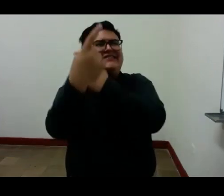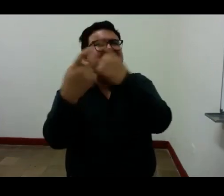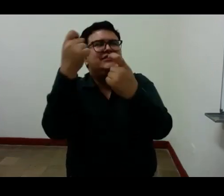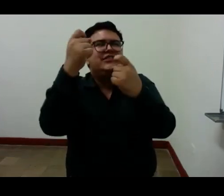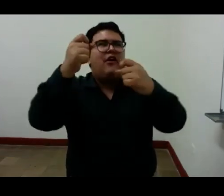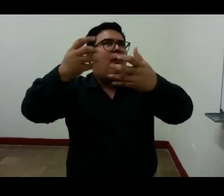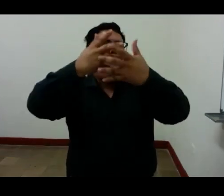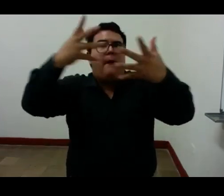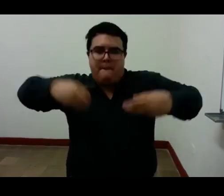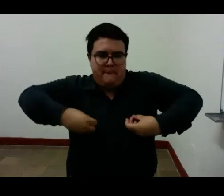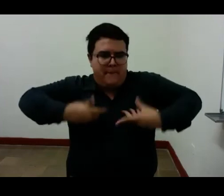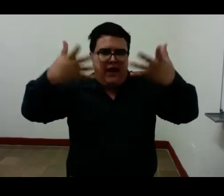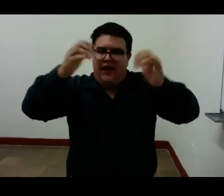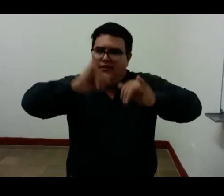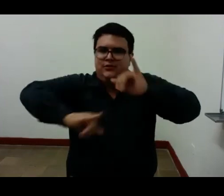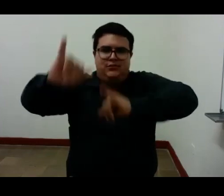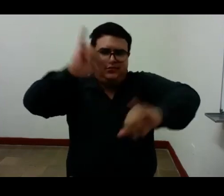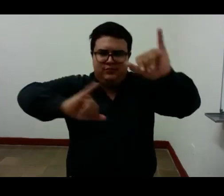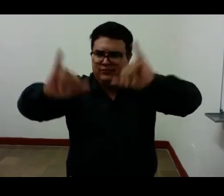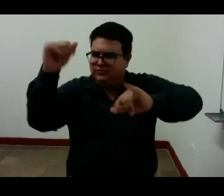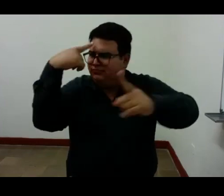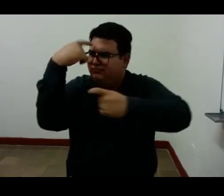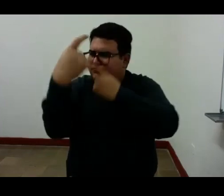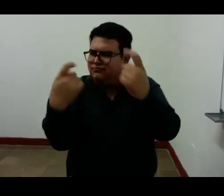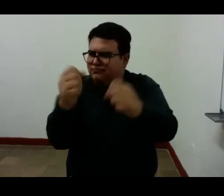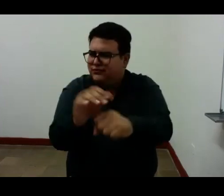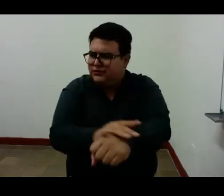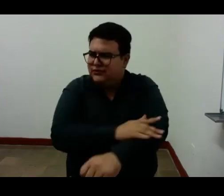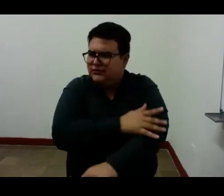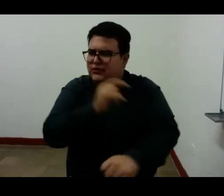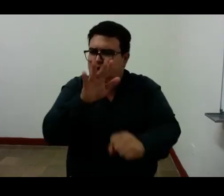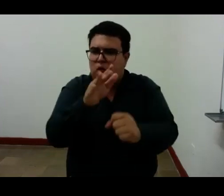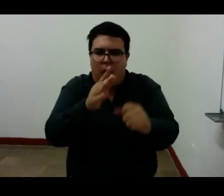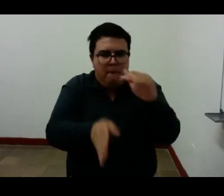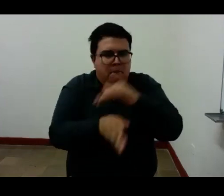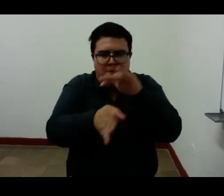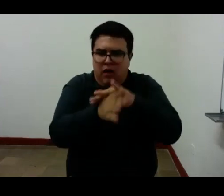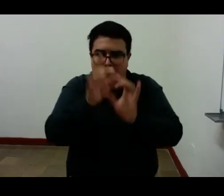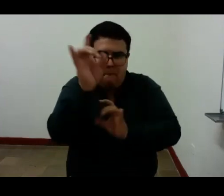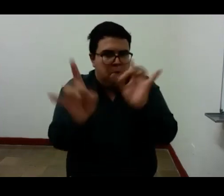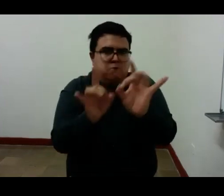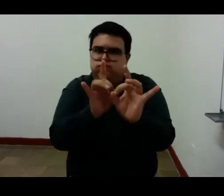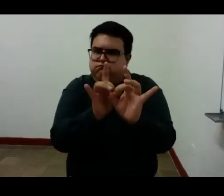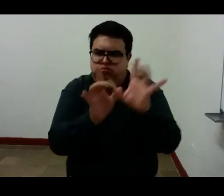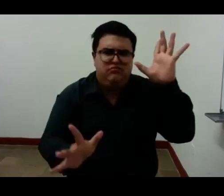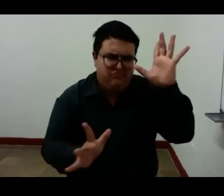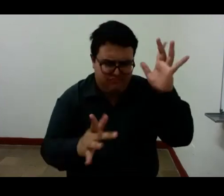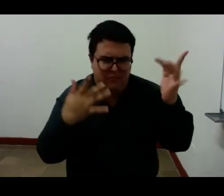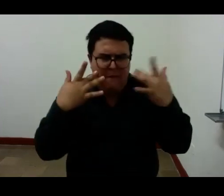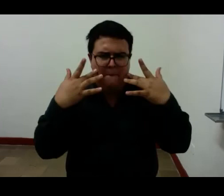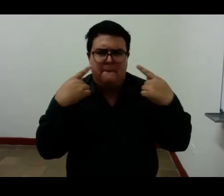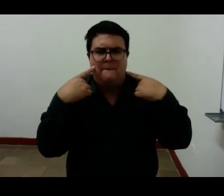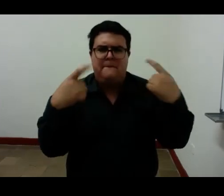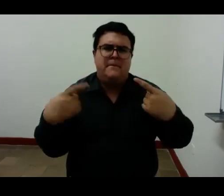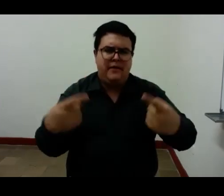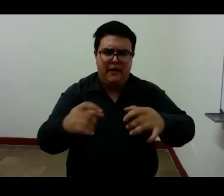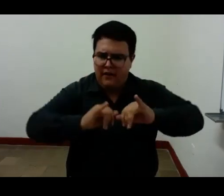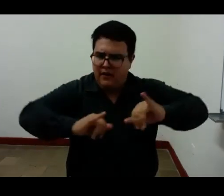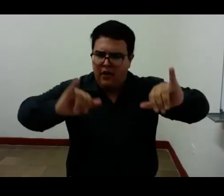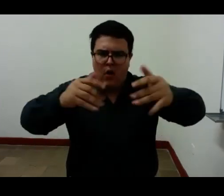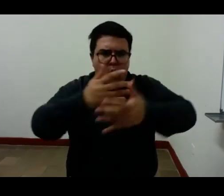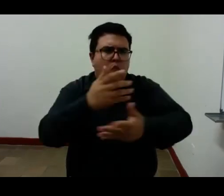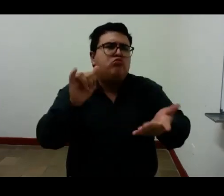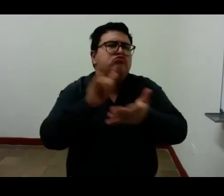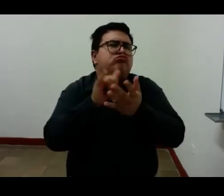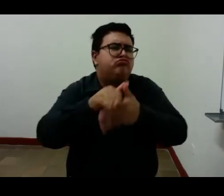propias definidas e imperfectas como la gente que pasa por las calles